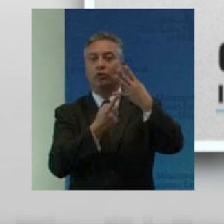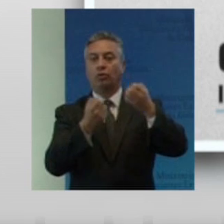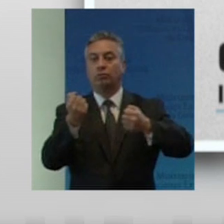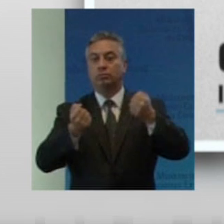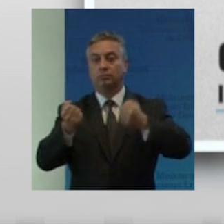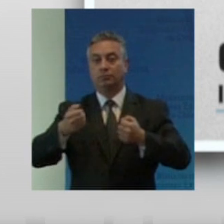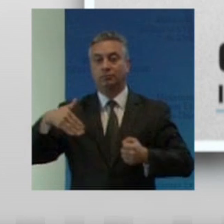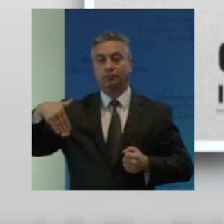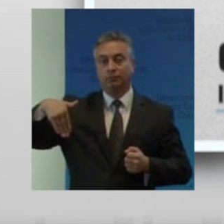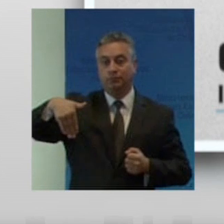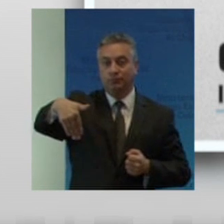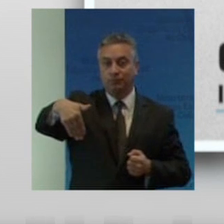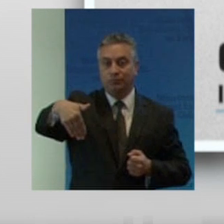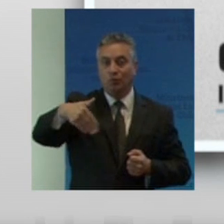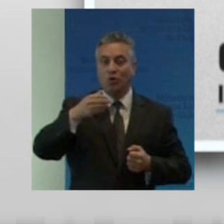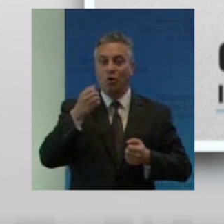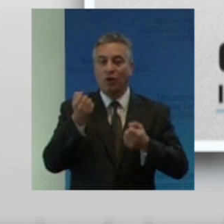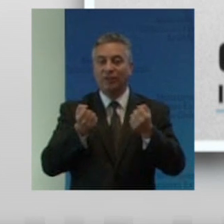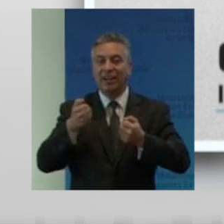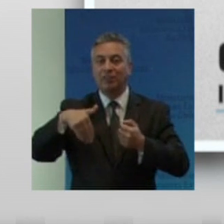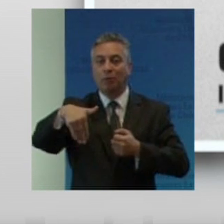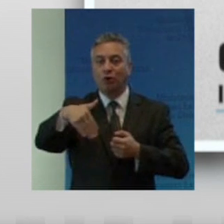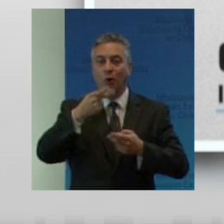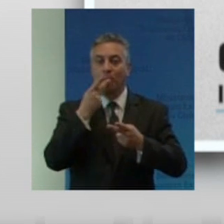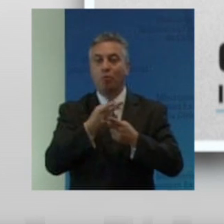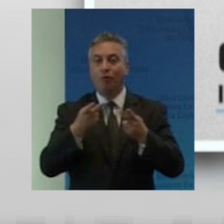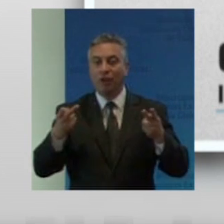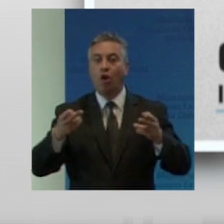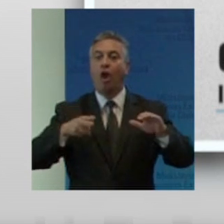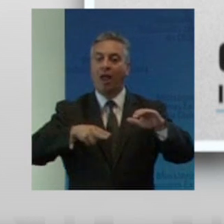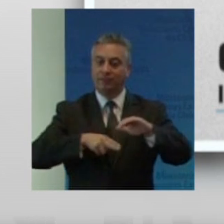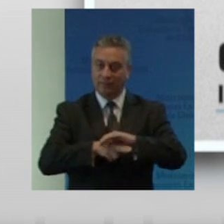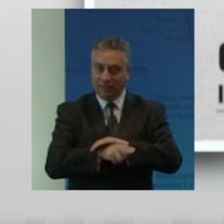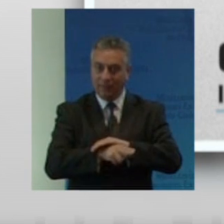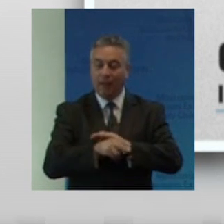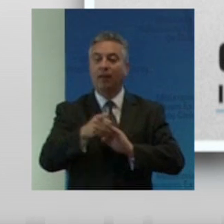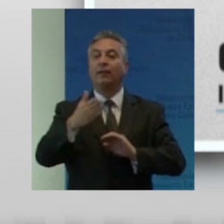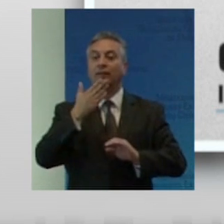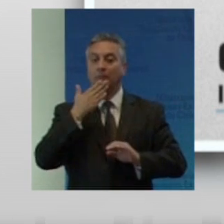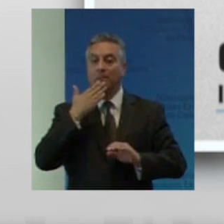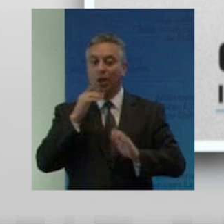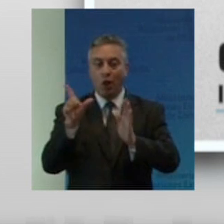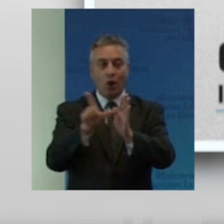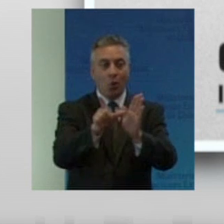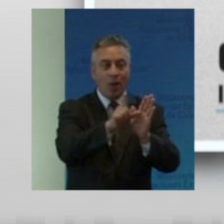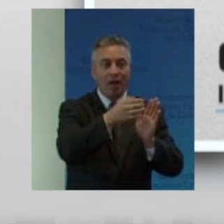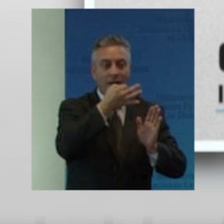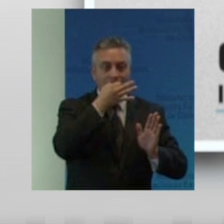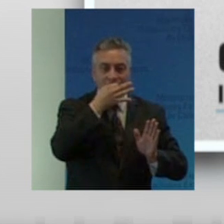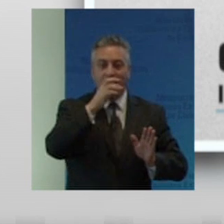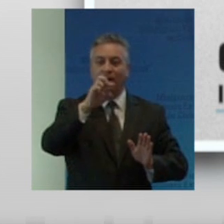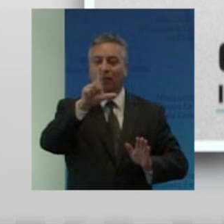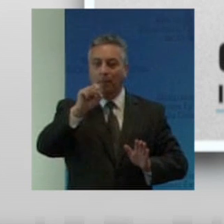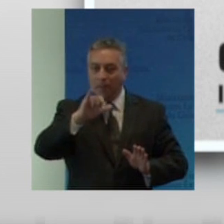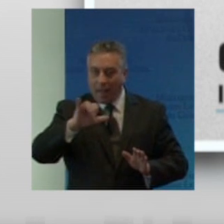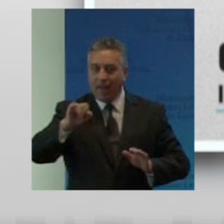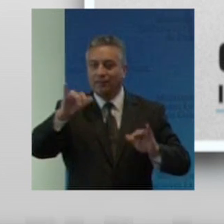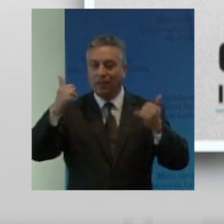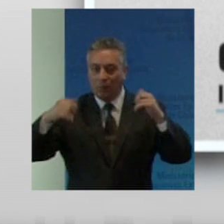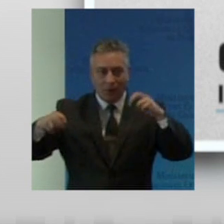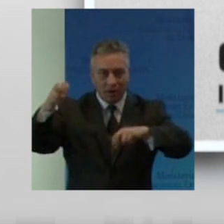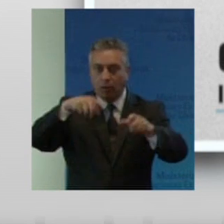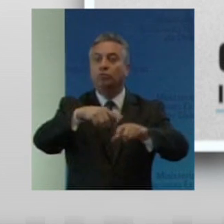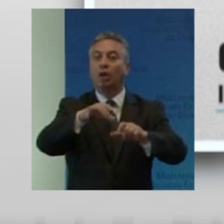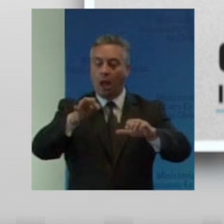accesible y espacios verdes y públicos accesibles y 5